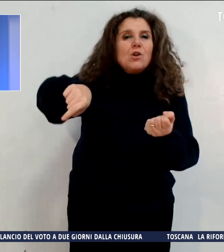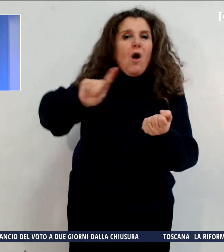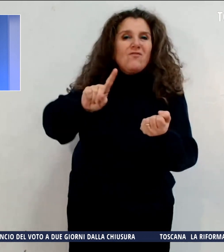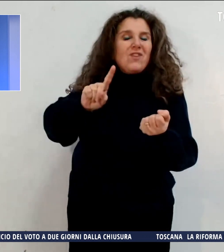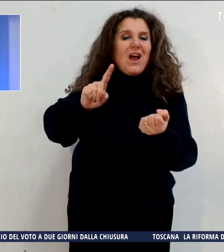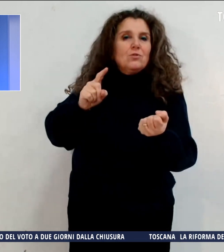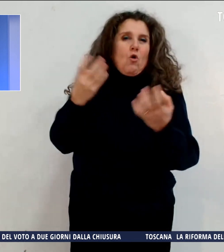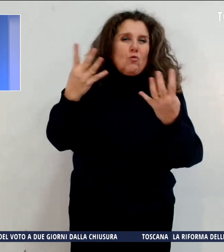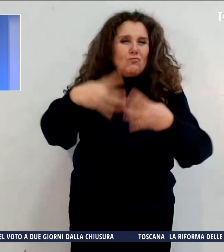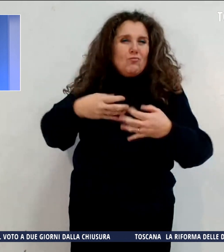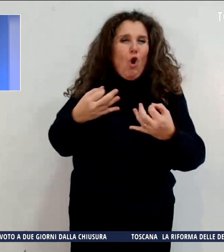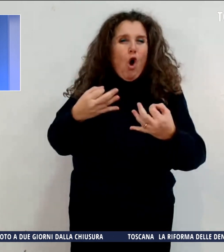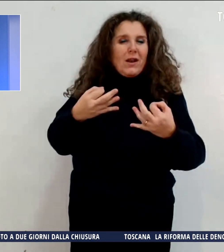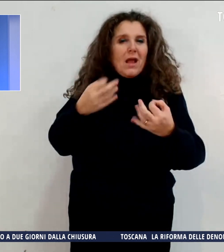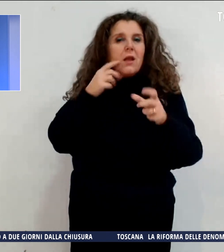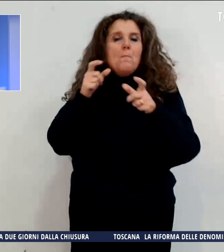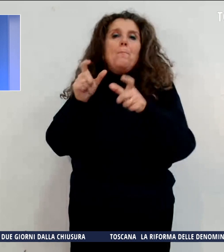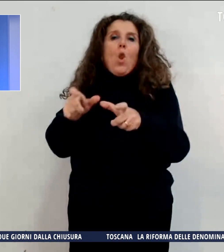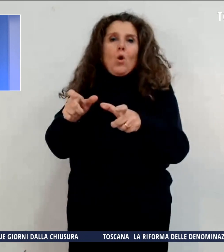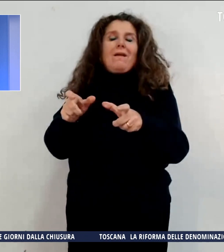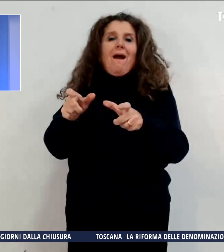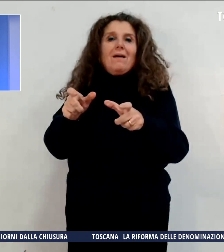fermata dagli investigatori.